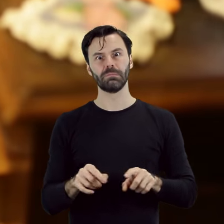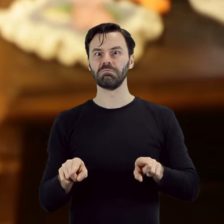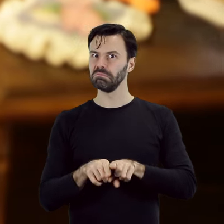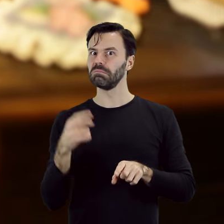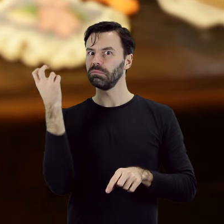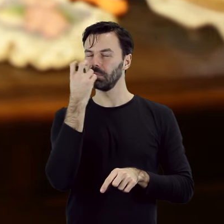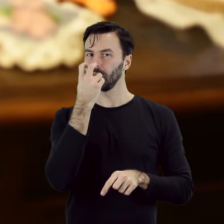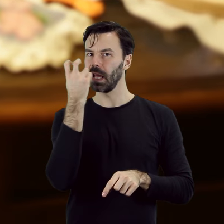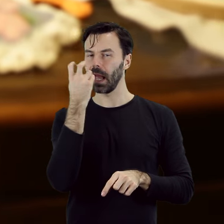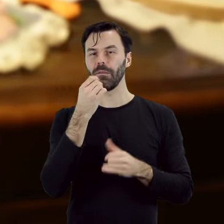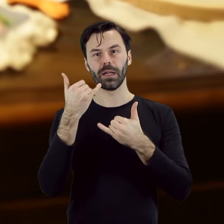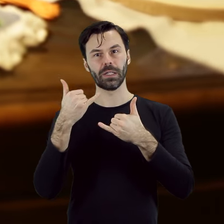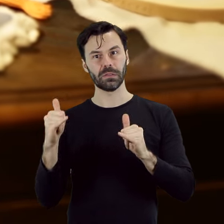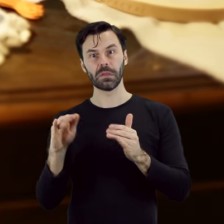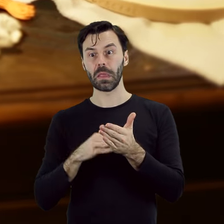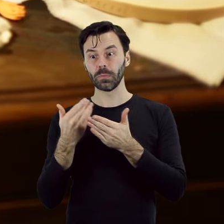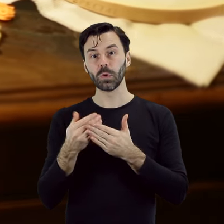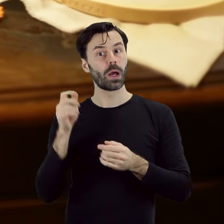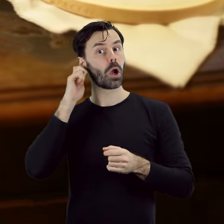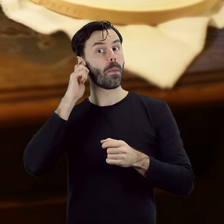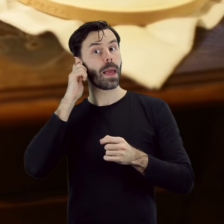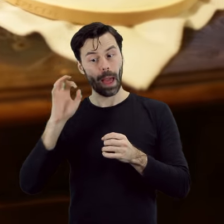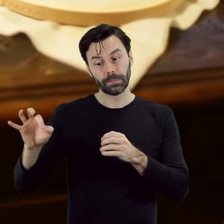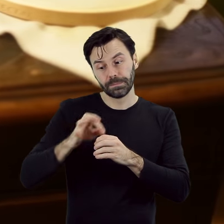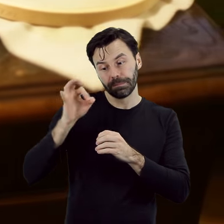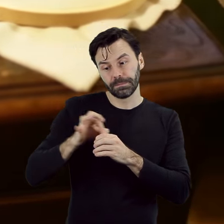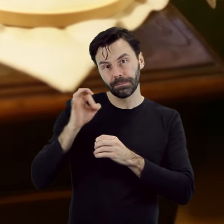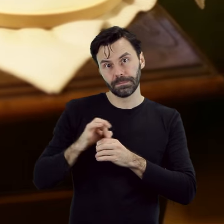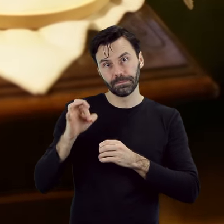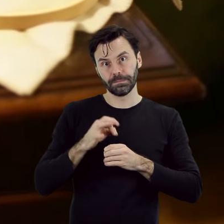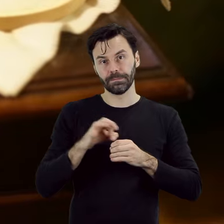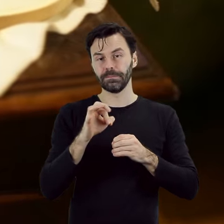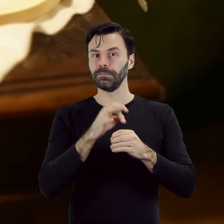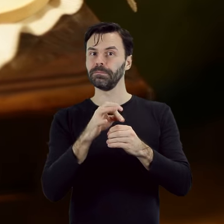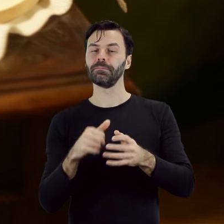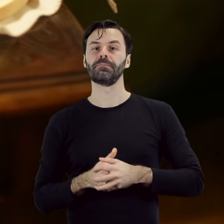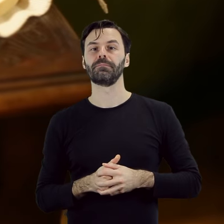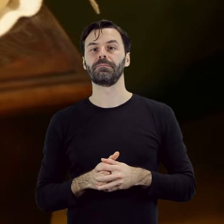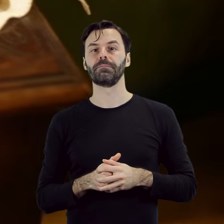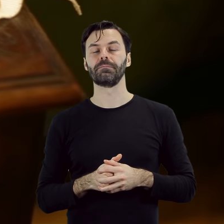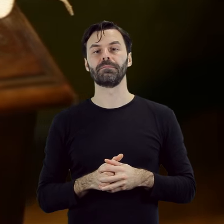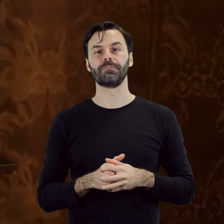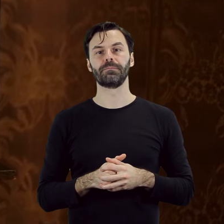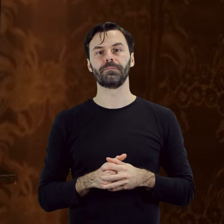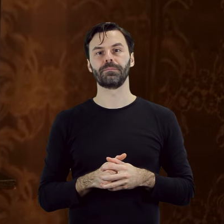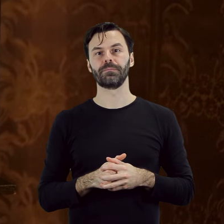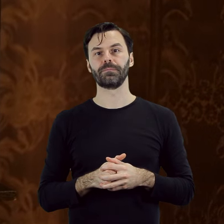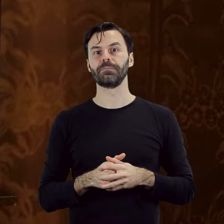eleganckie elementy użytkowe pokoju, takie jak przybornik na robótki ręczne, zwany niciakiem, utrzymana w